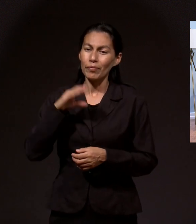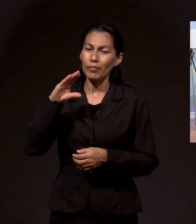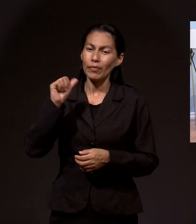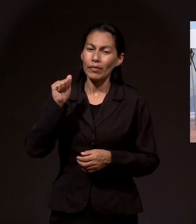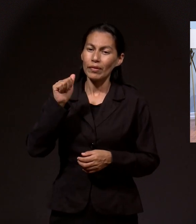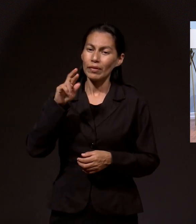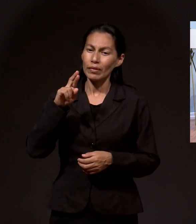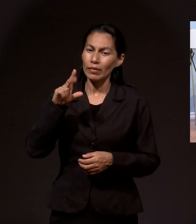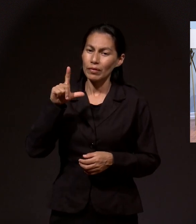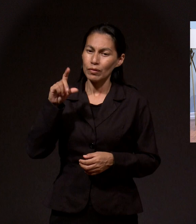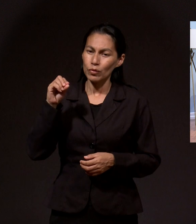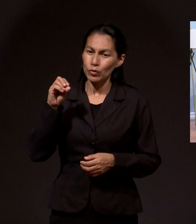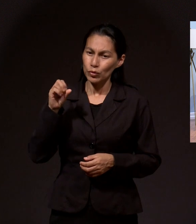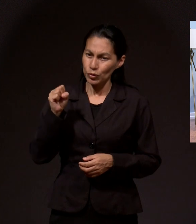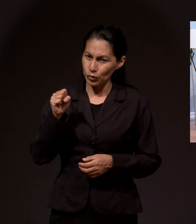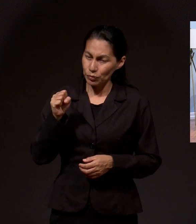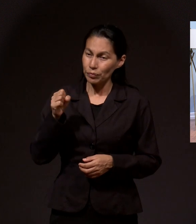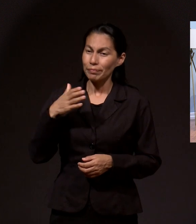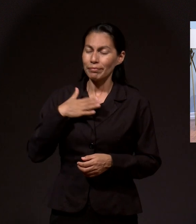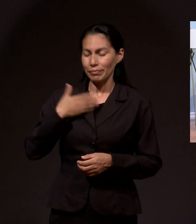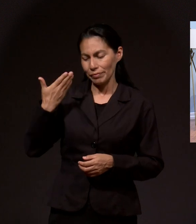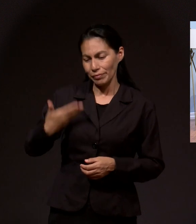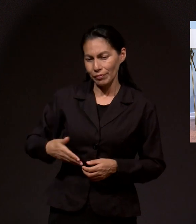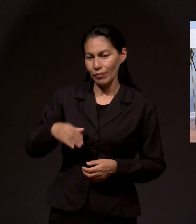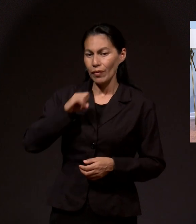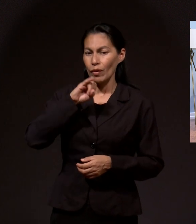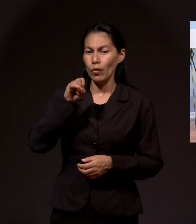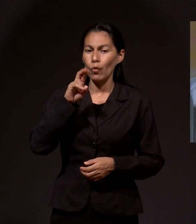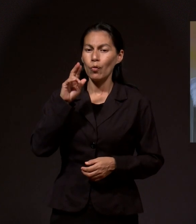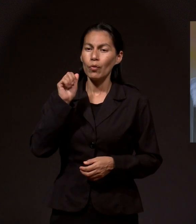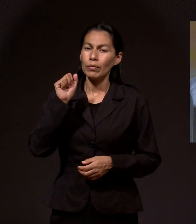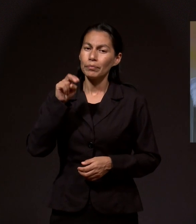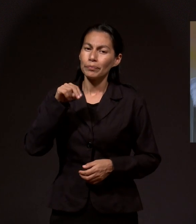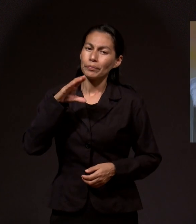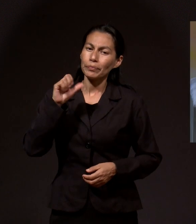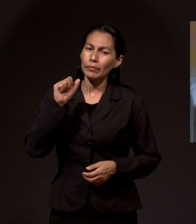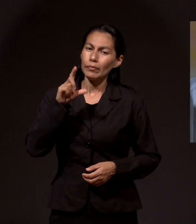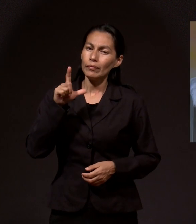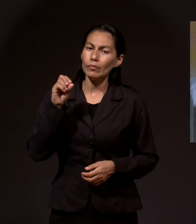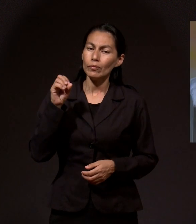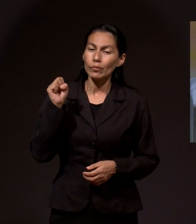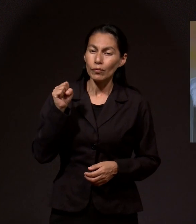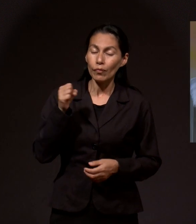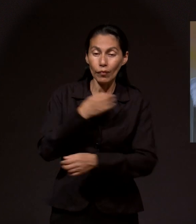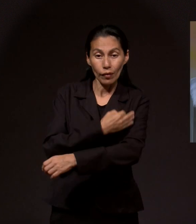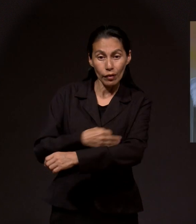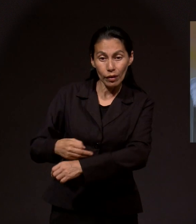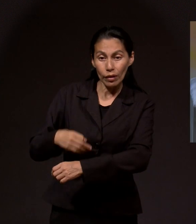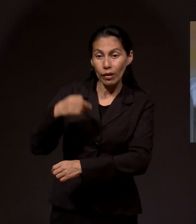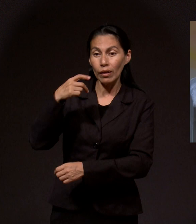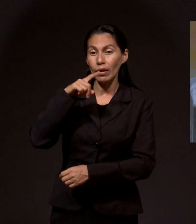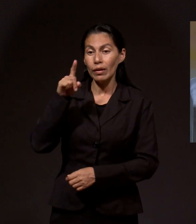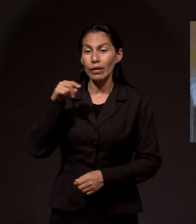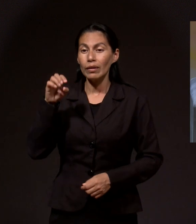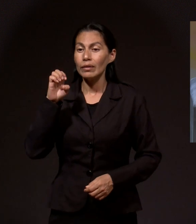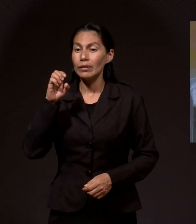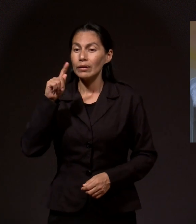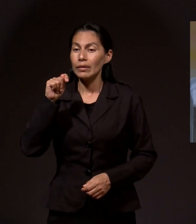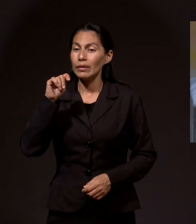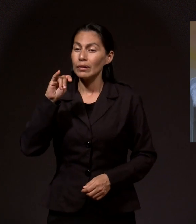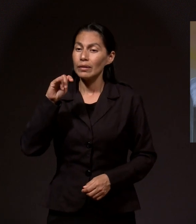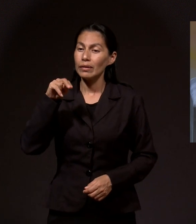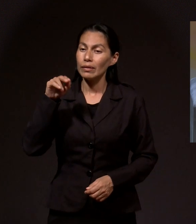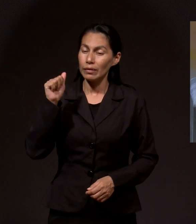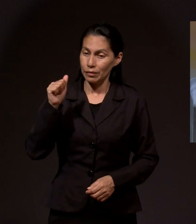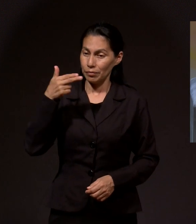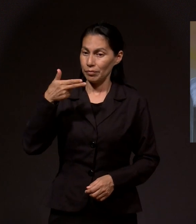y su servidor Juan Carlos Cetina. Hola, la familia Cetina Hernández y pues yo